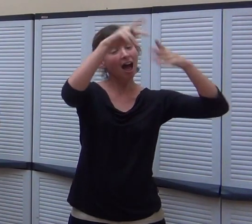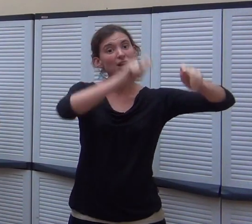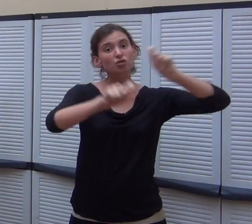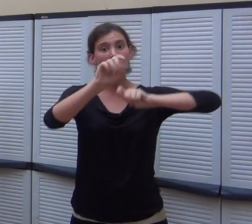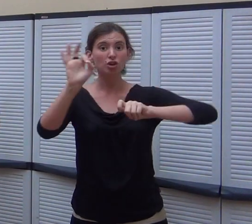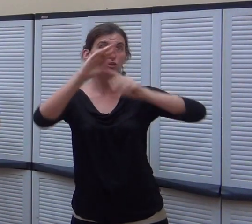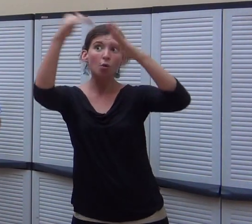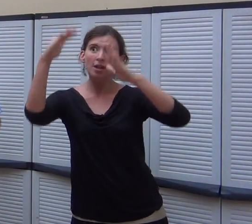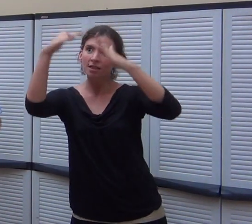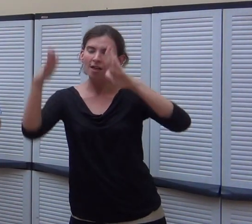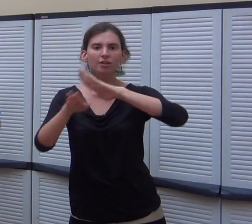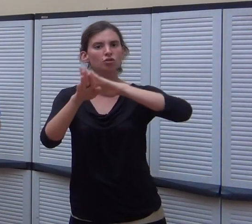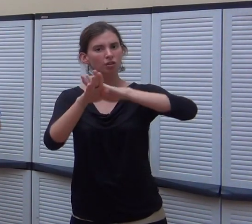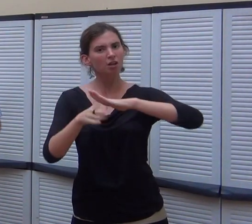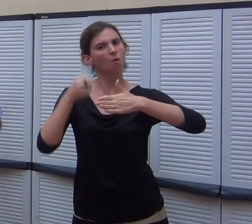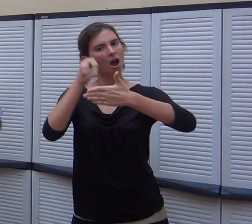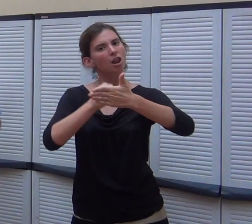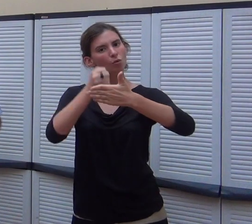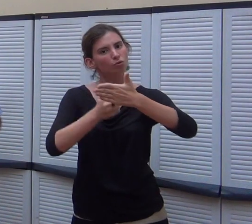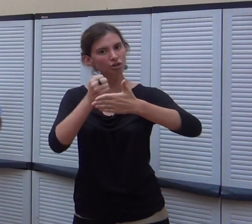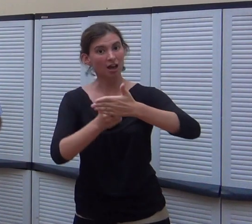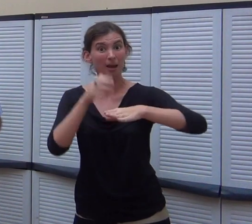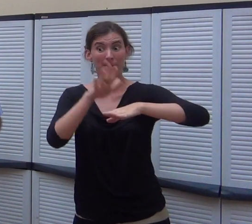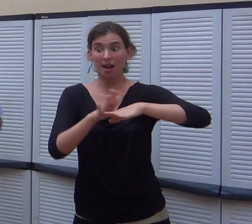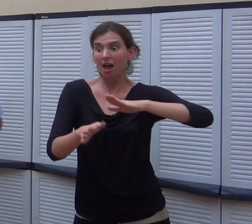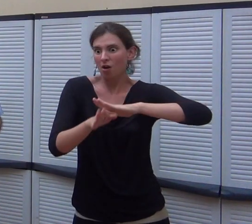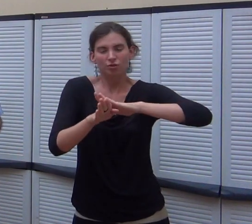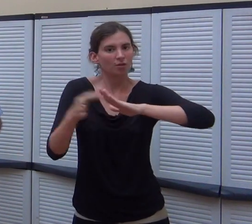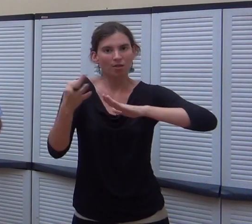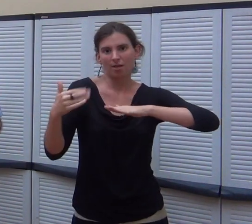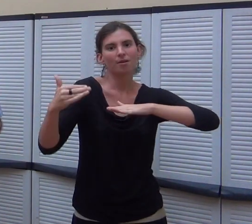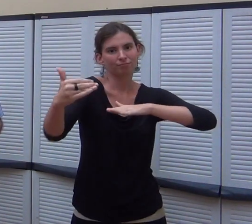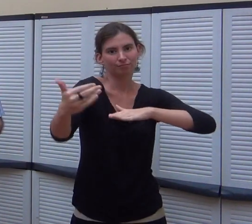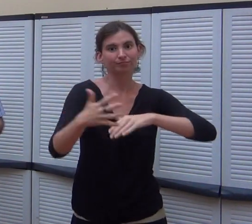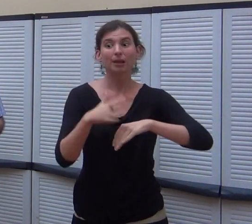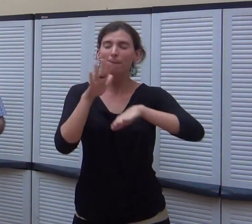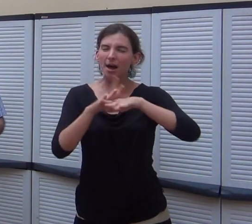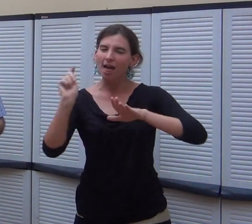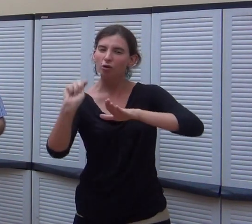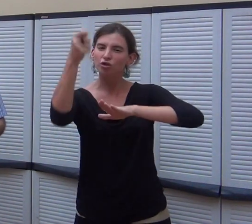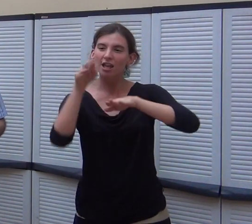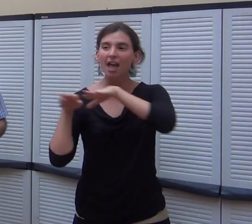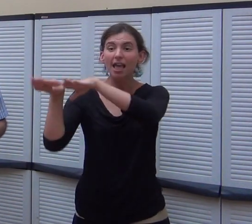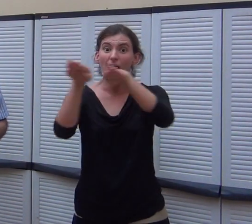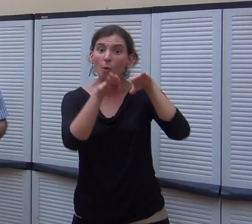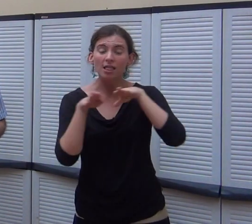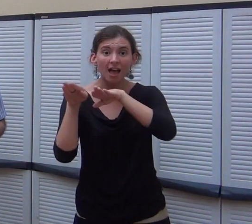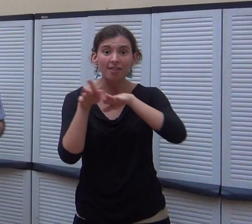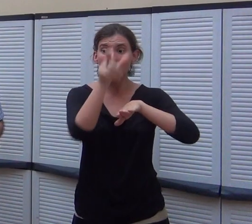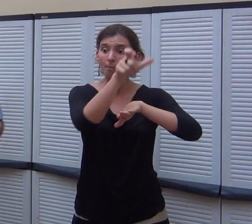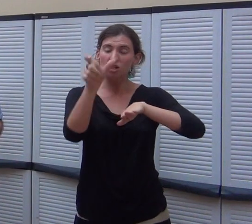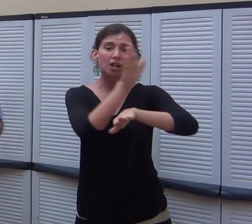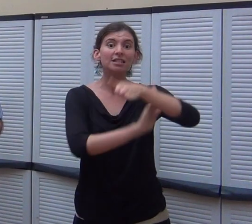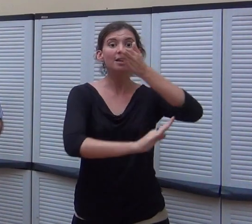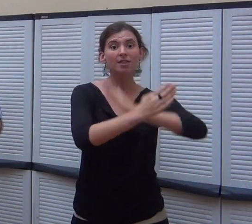i sordes i recordar-vos que encara ens queda molt per fer per la igualtat de les persones amb i sense